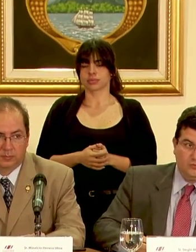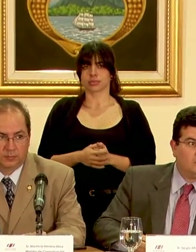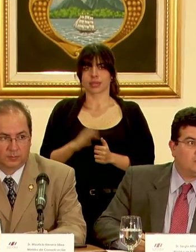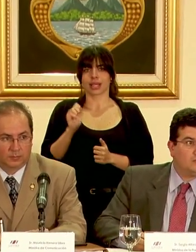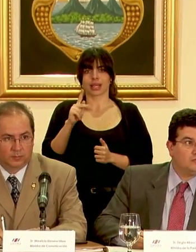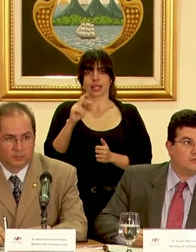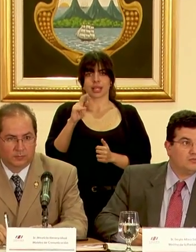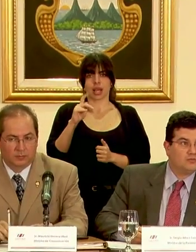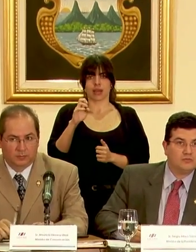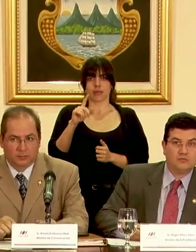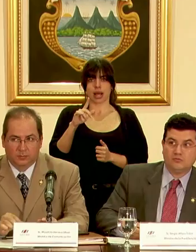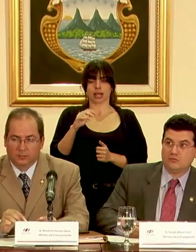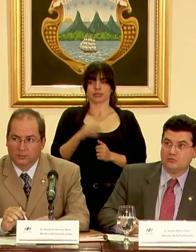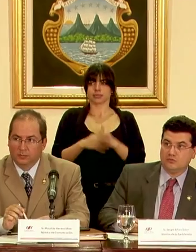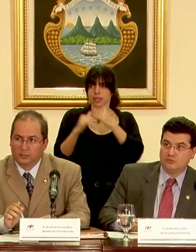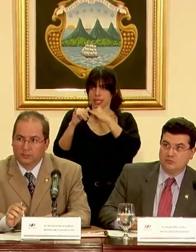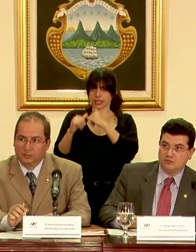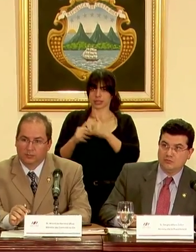de Diario Extra